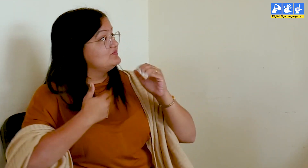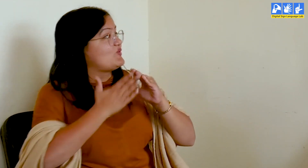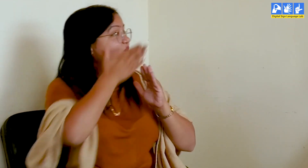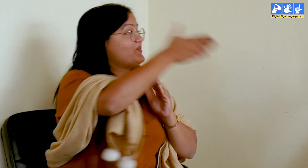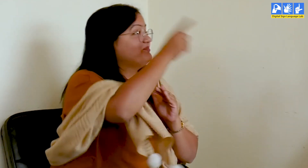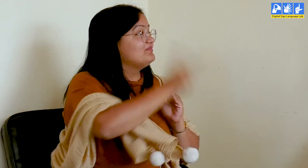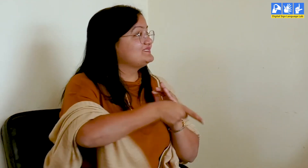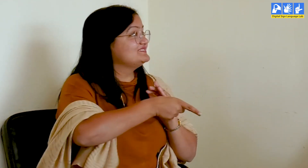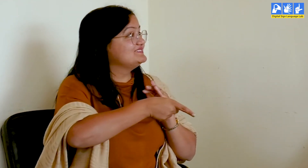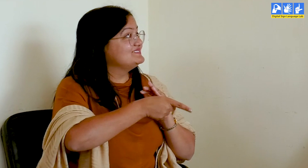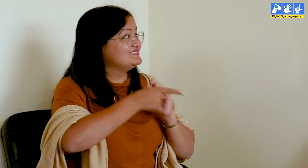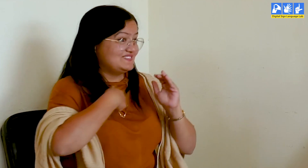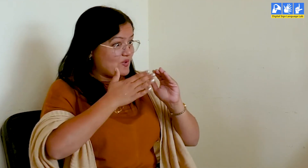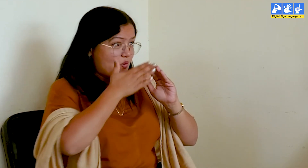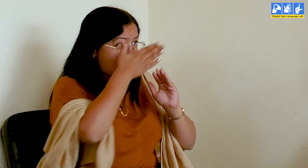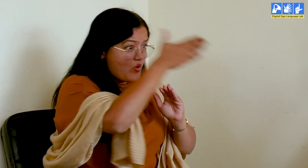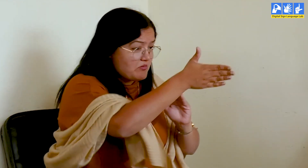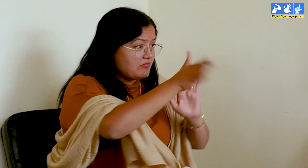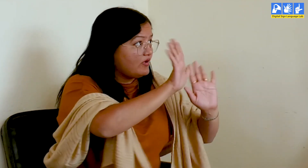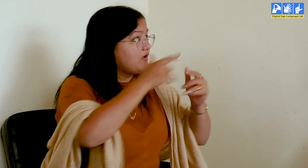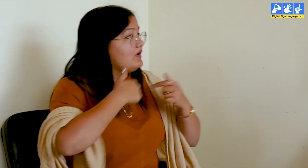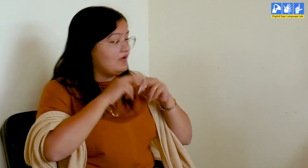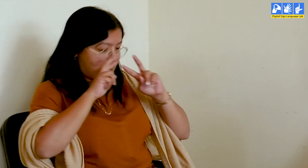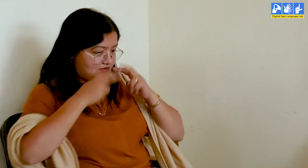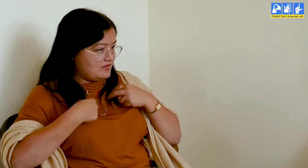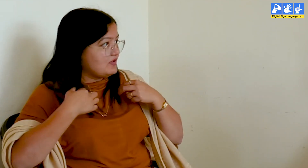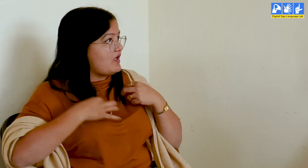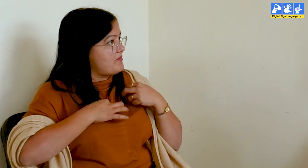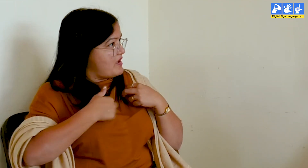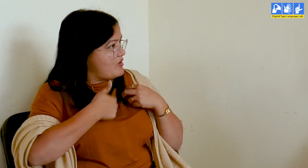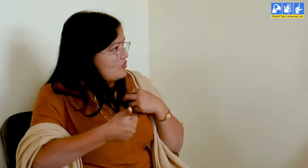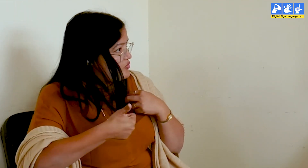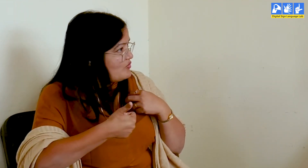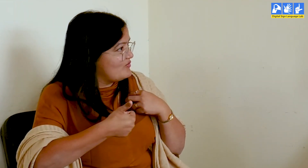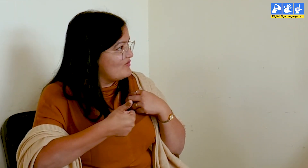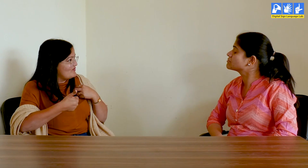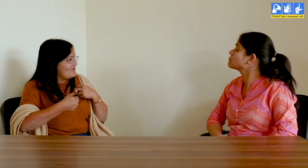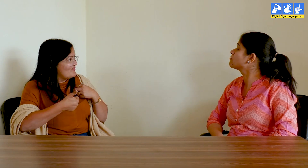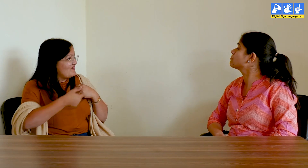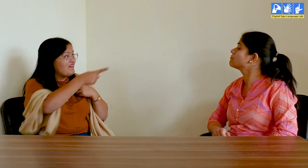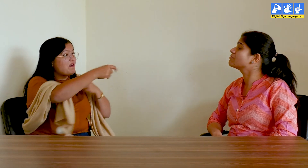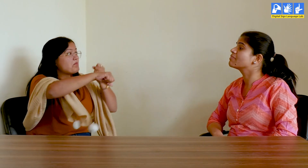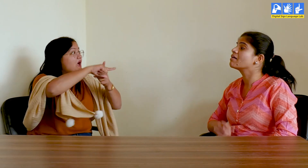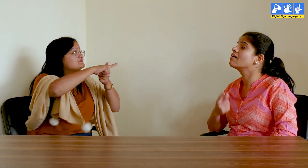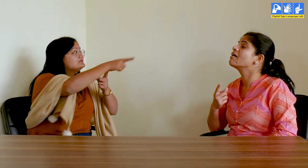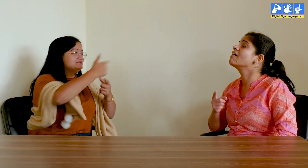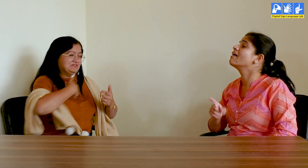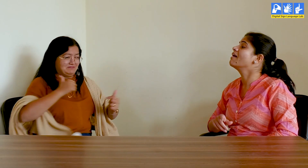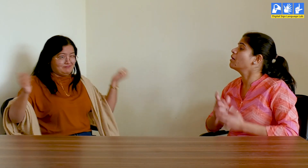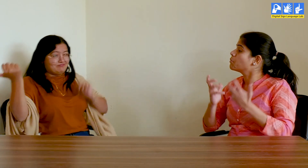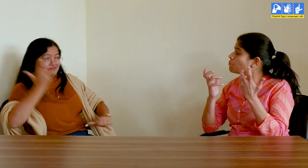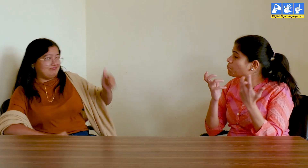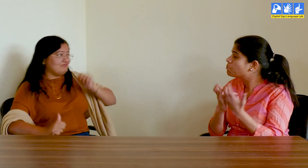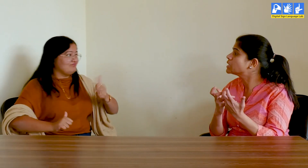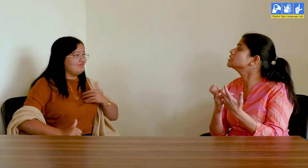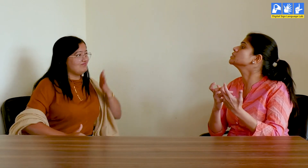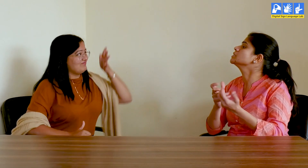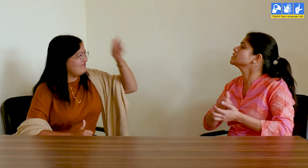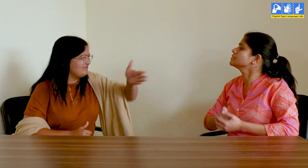उनकी घर जाने की सोचती थी लेकिन जाने से पहले मैं खुद को देखती थी जैसे क्या मेरा पहनावा सही है या अगर मैं कुछ इस्टैलिश पहन की